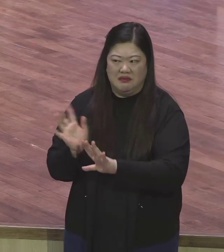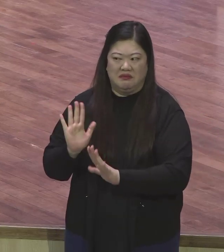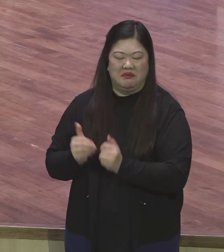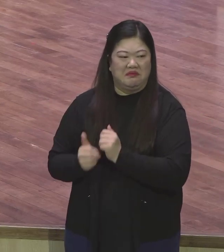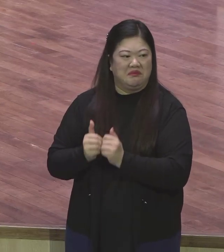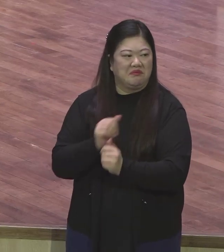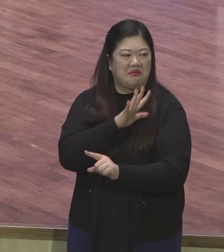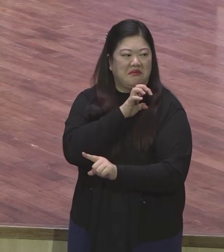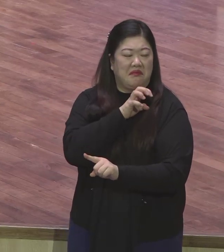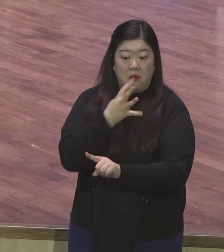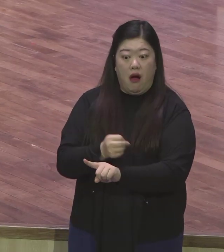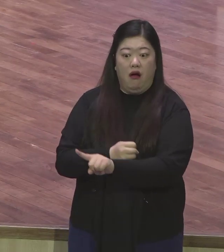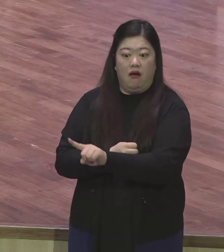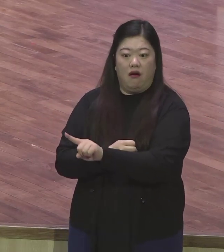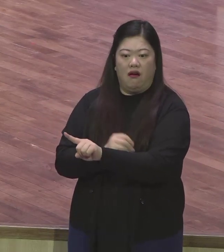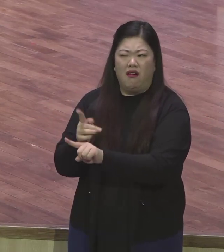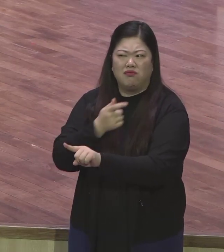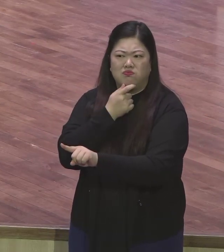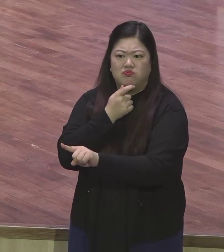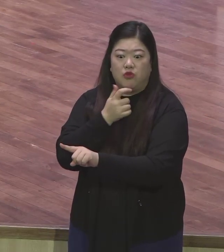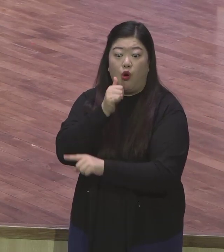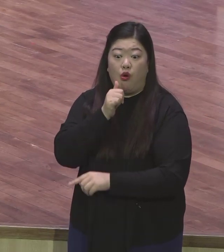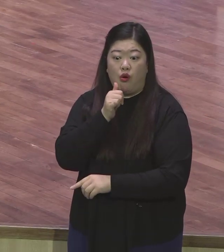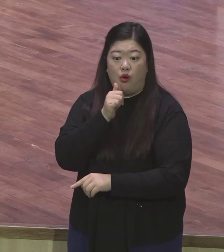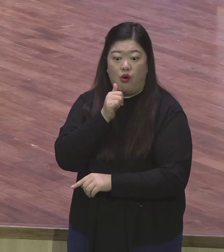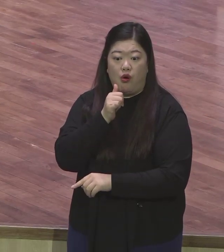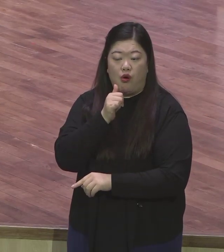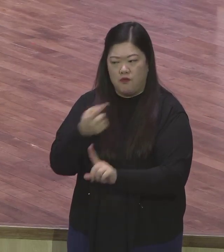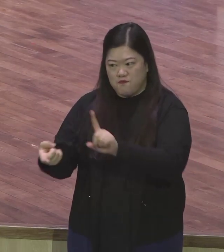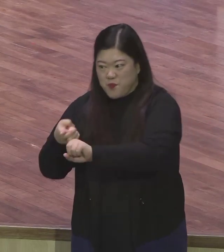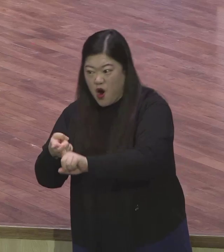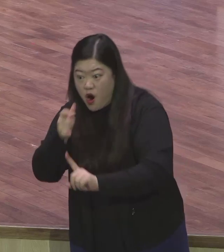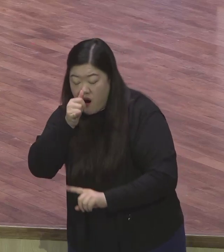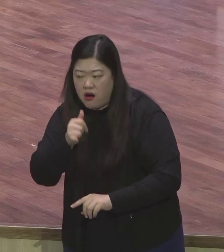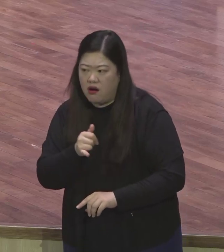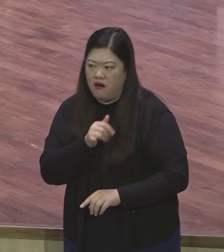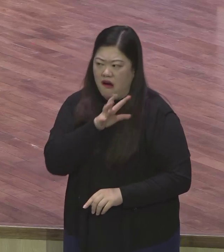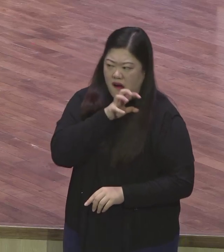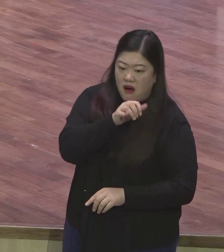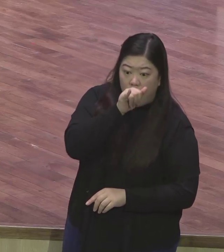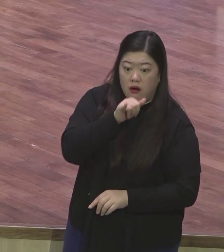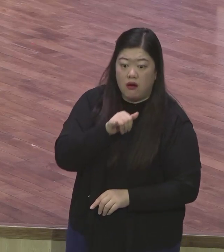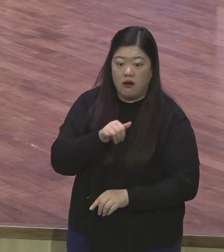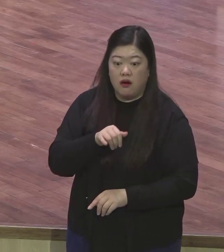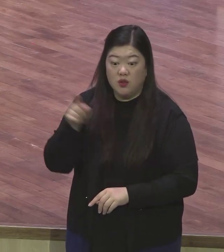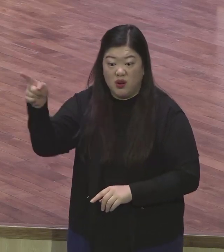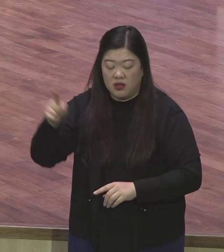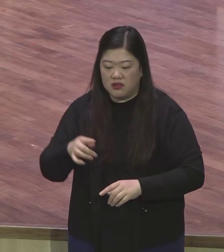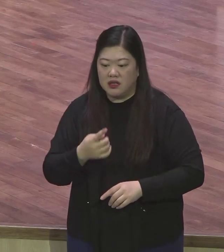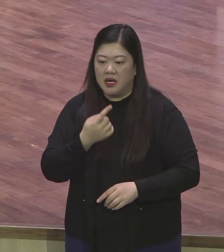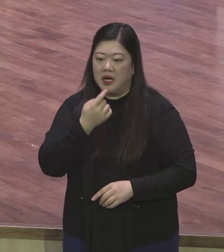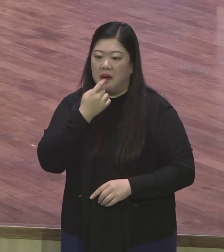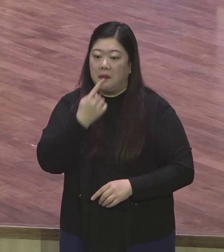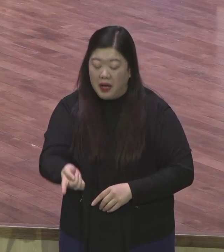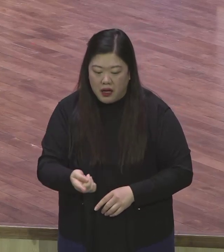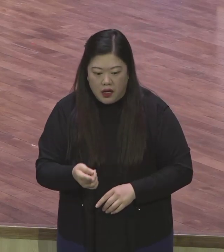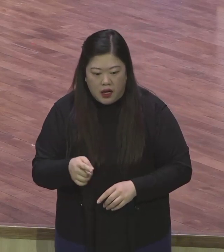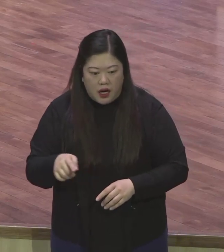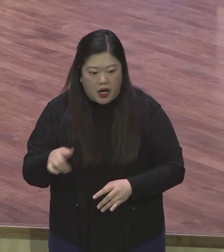각 세계 전체가 전세 갈등과 지금 긴장 구조로 계속 확산시켜 나오는 사람